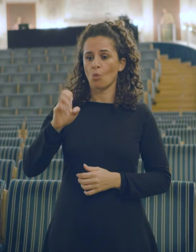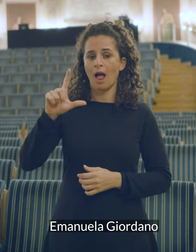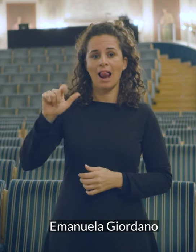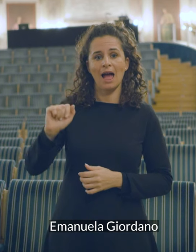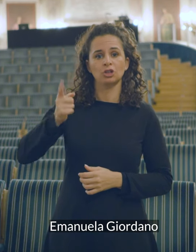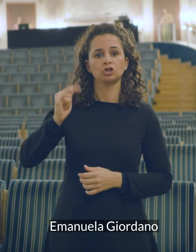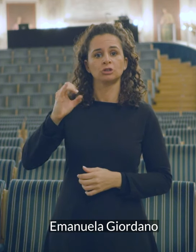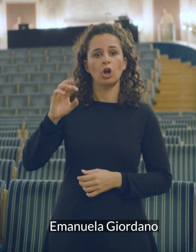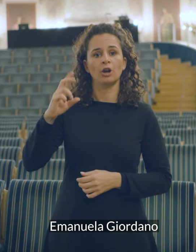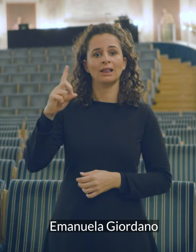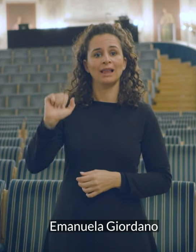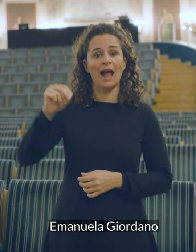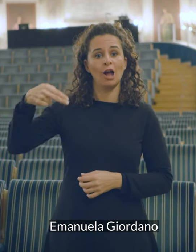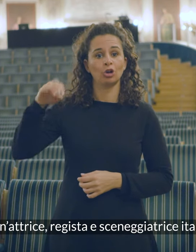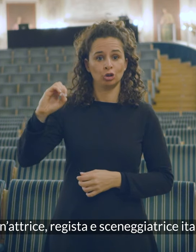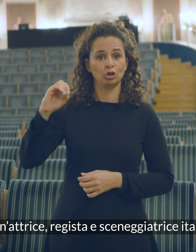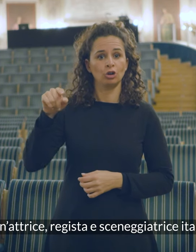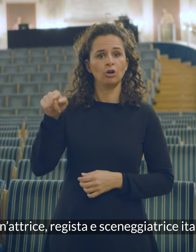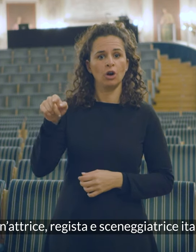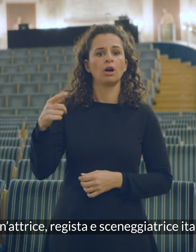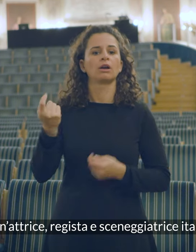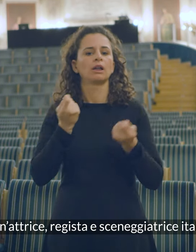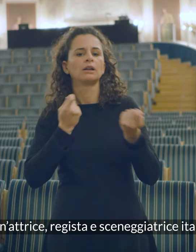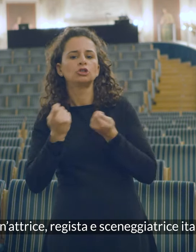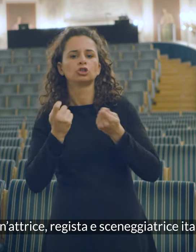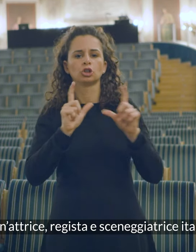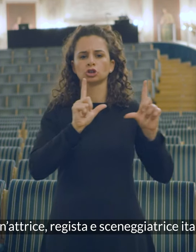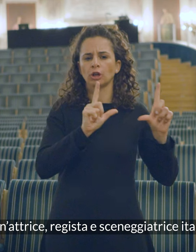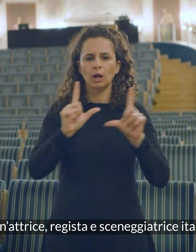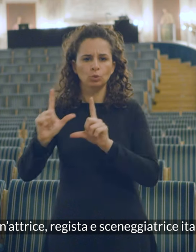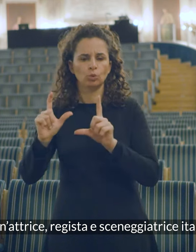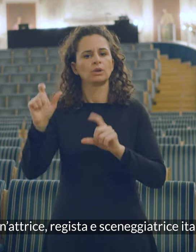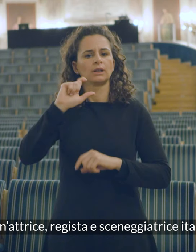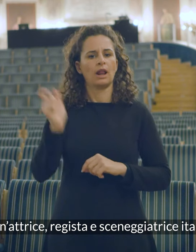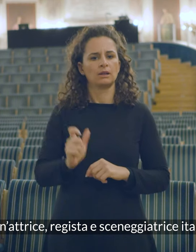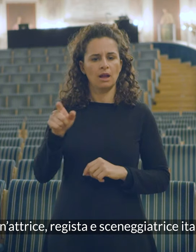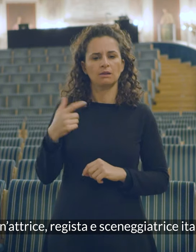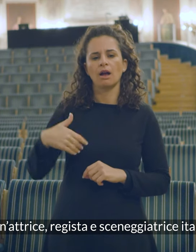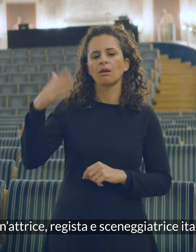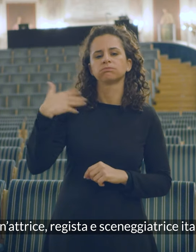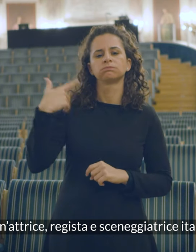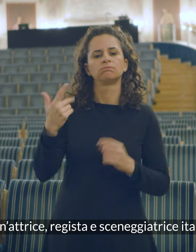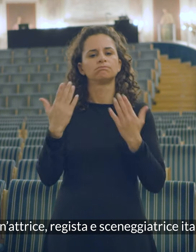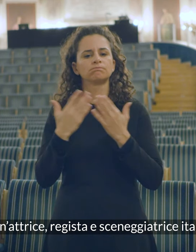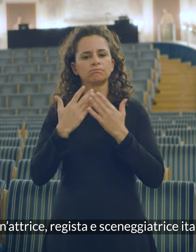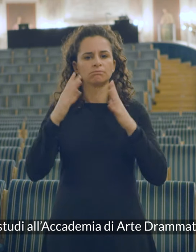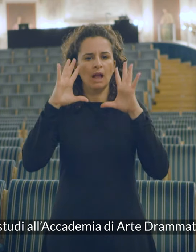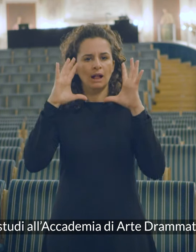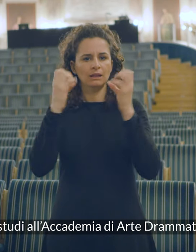Emanuela Giordano è un'attrice, regista e sceneggiatrice italiana. Dopo gli